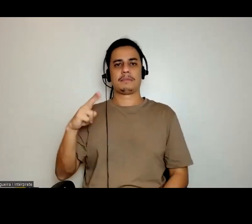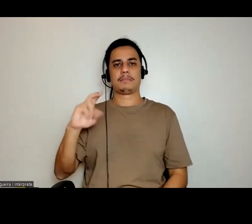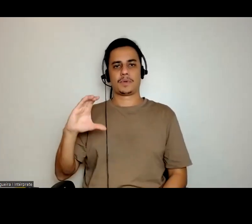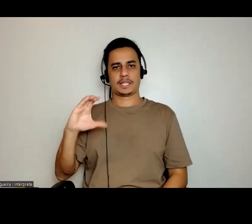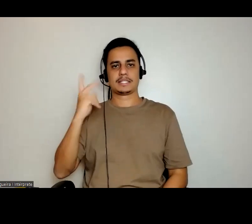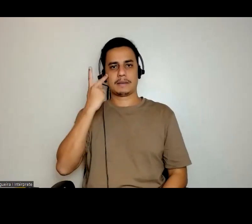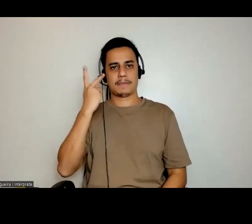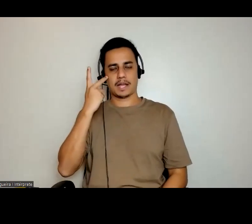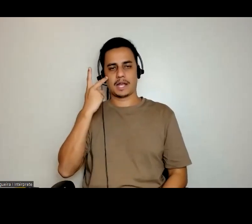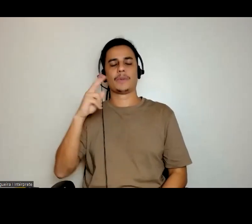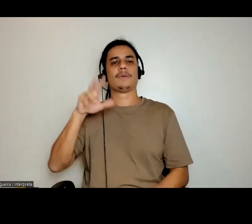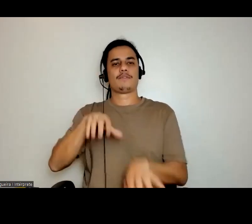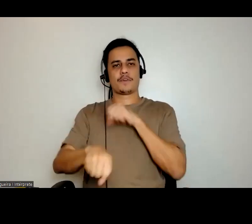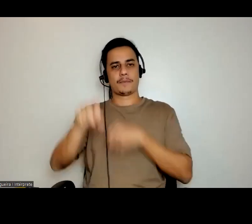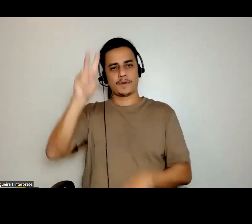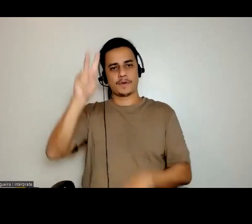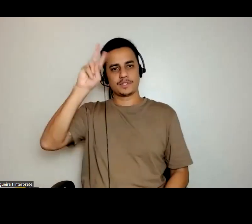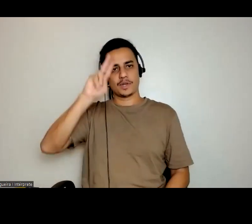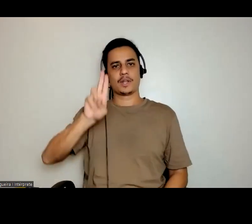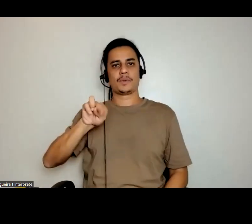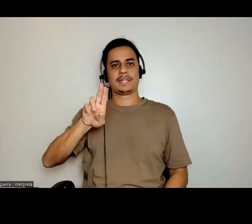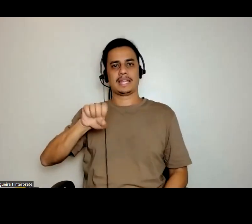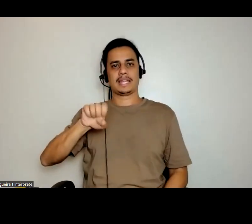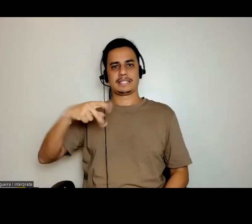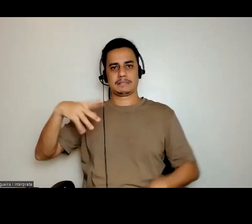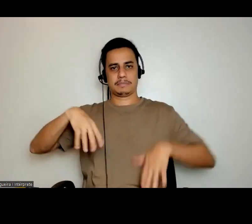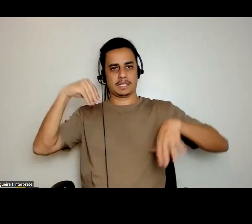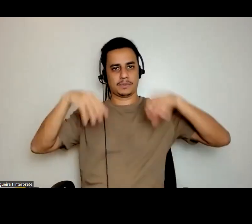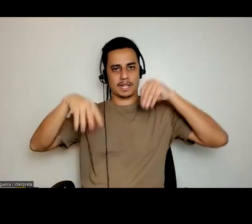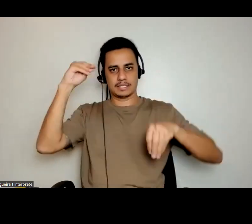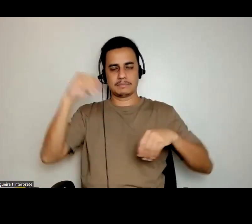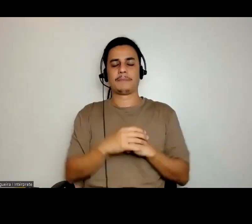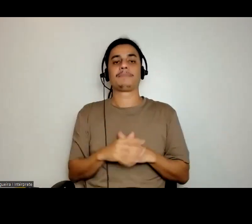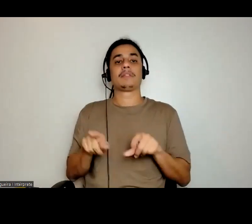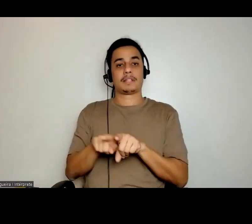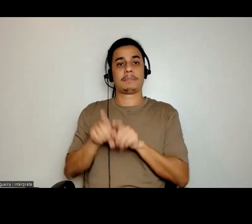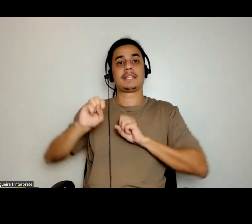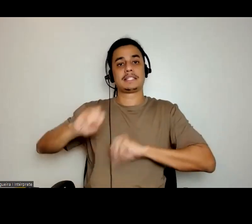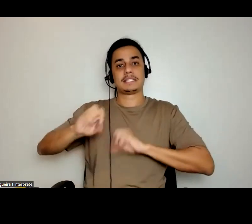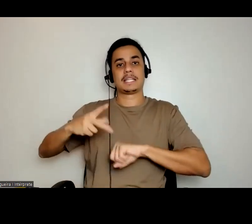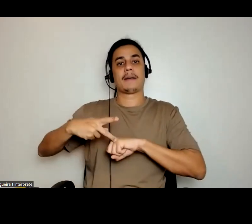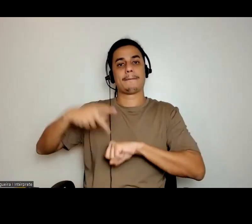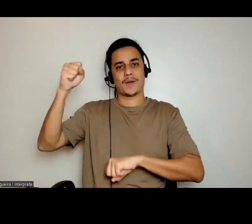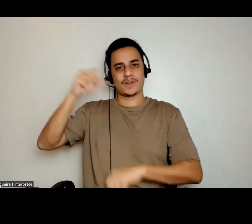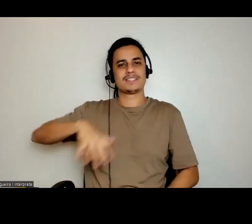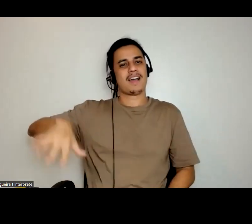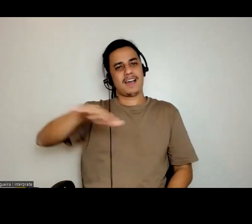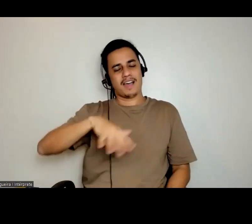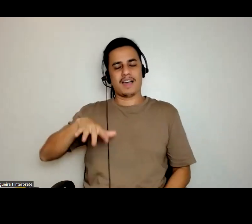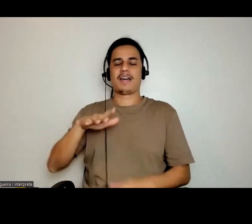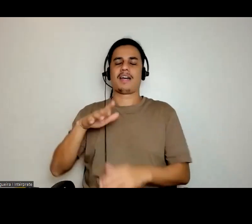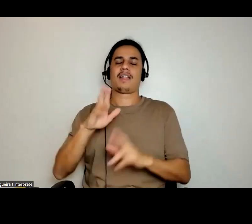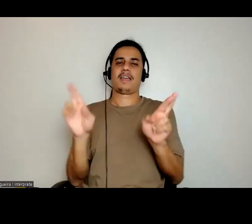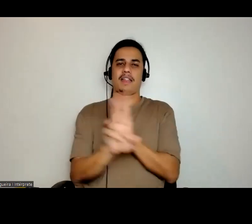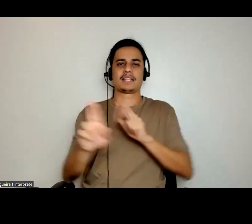E historiador pela Unesc. É docente na Unesc e no Programa de Pós-Graduação em Ensino e Relações Étnico